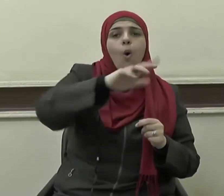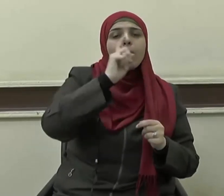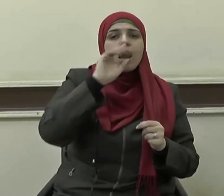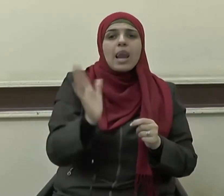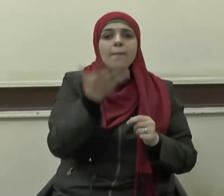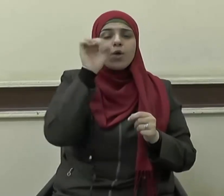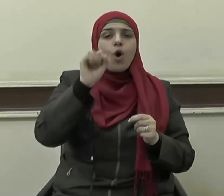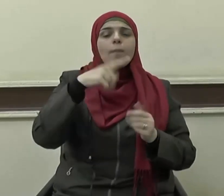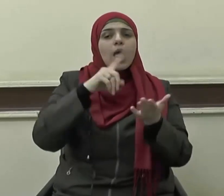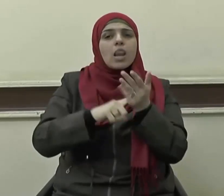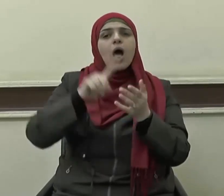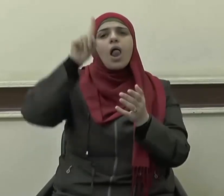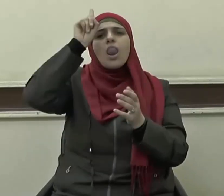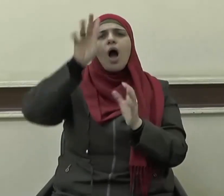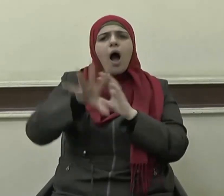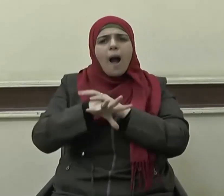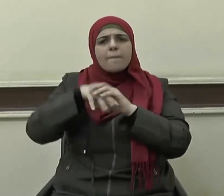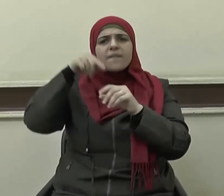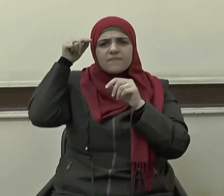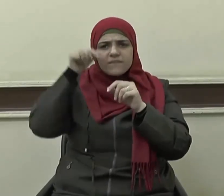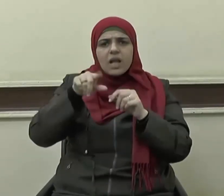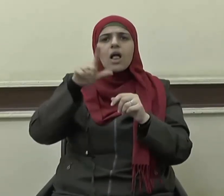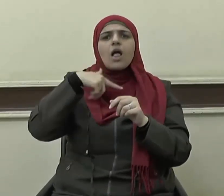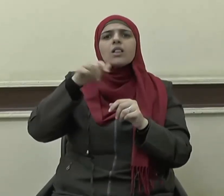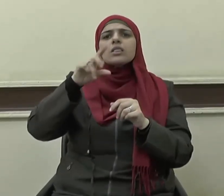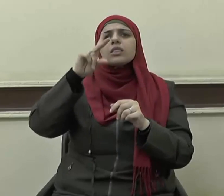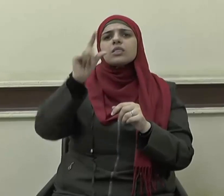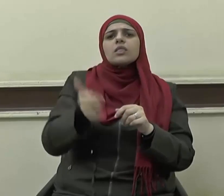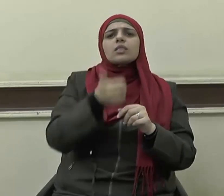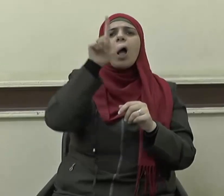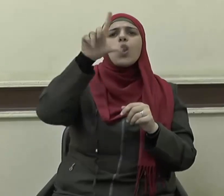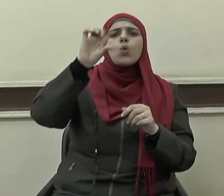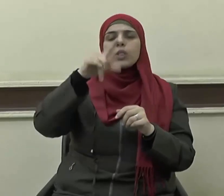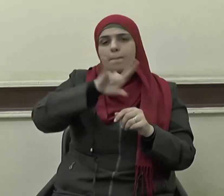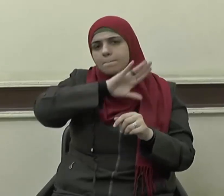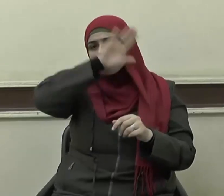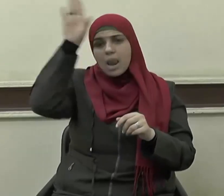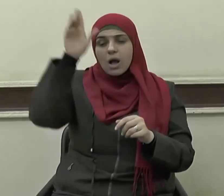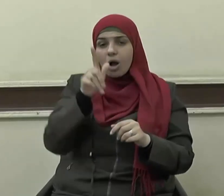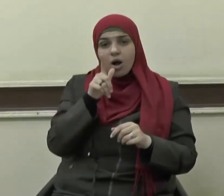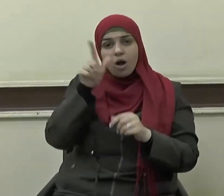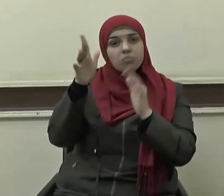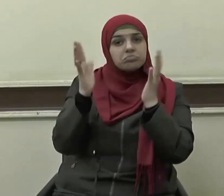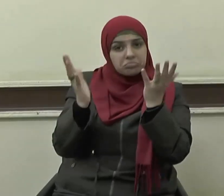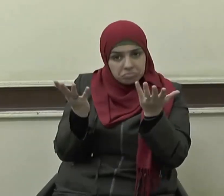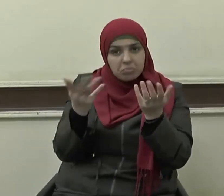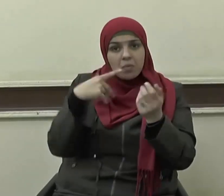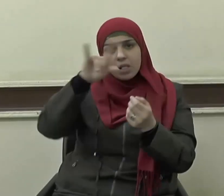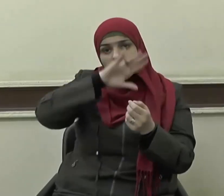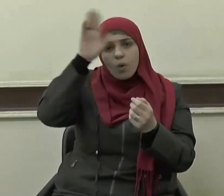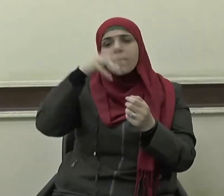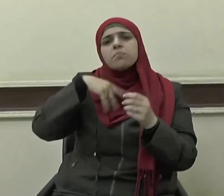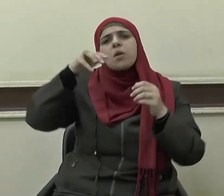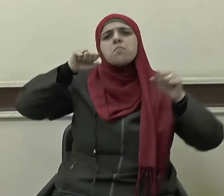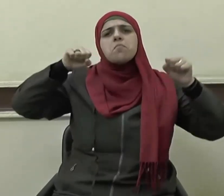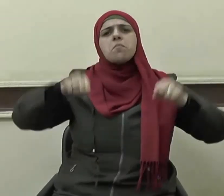الله قد بعث لكم طالوط ملكا قالوا أنا يكون له الملك علينا